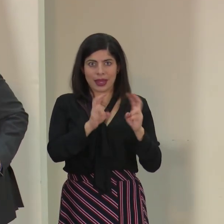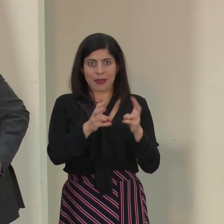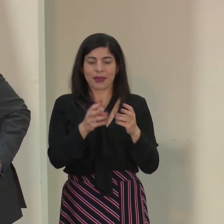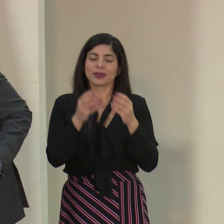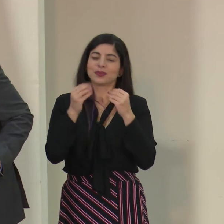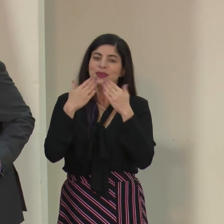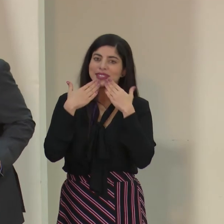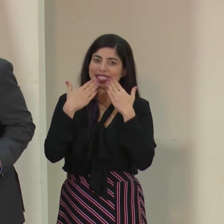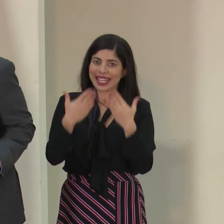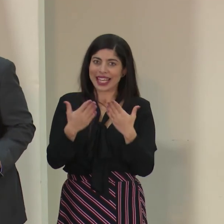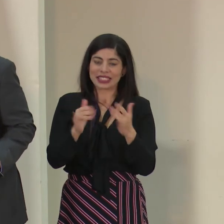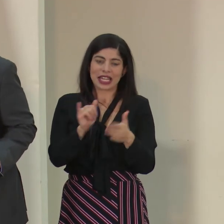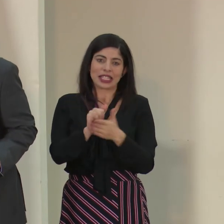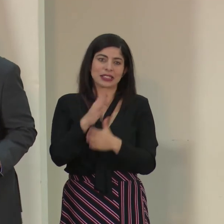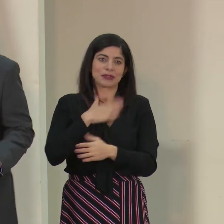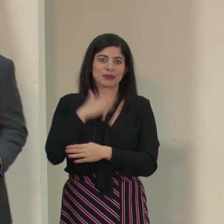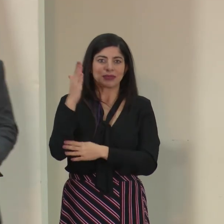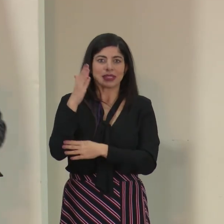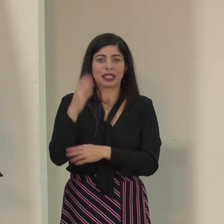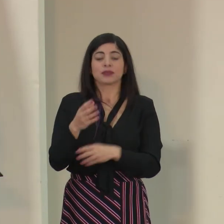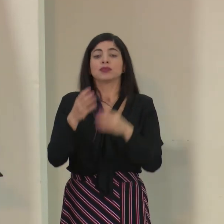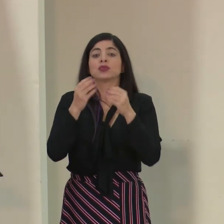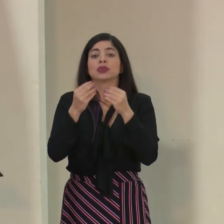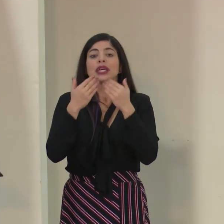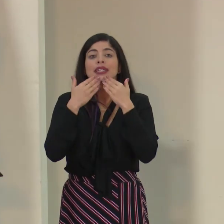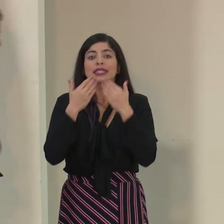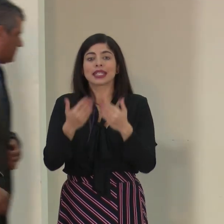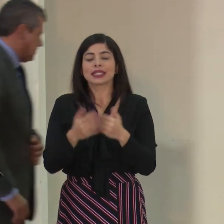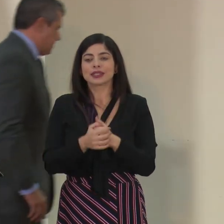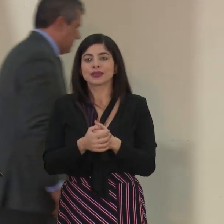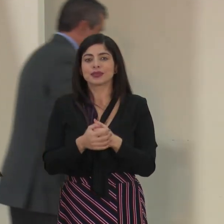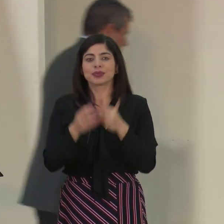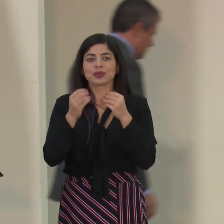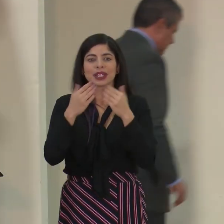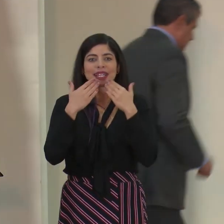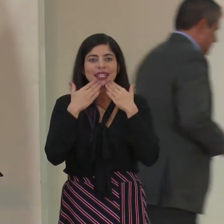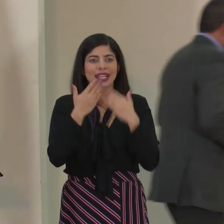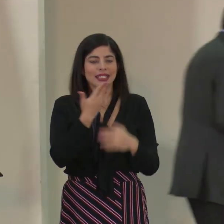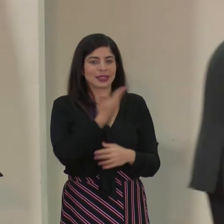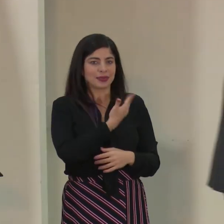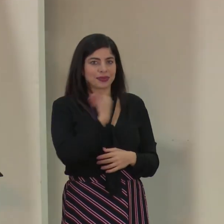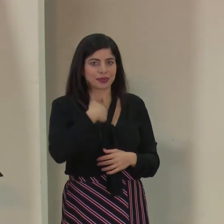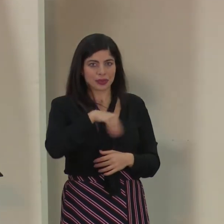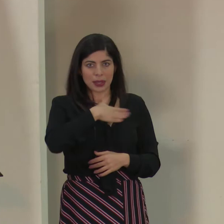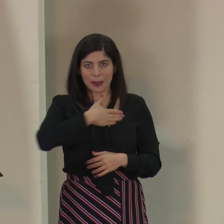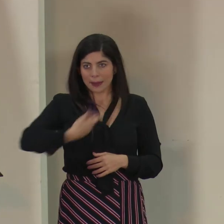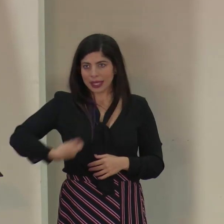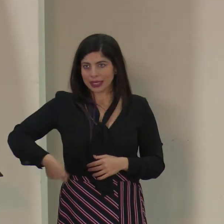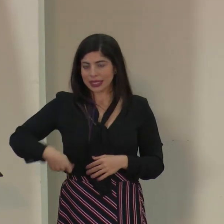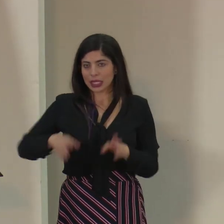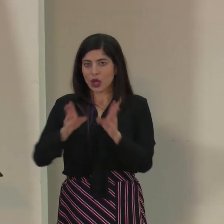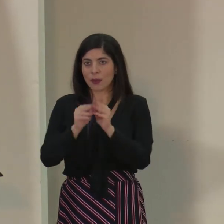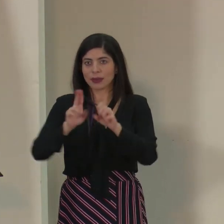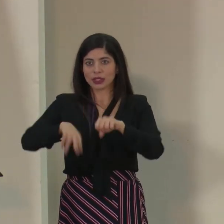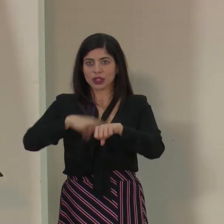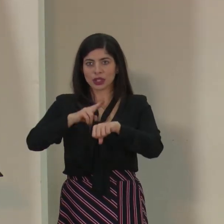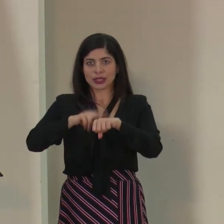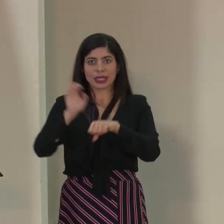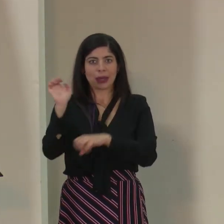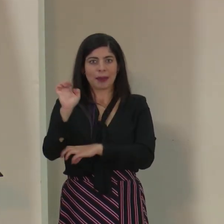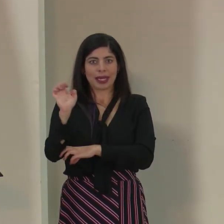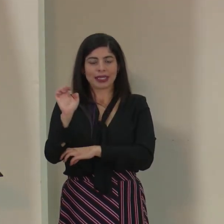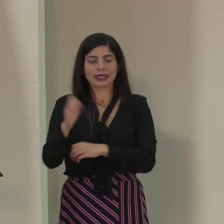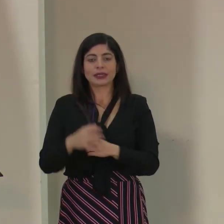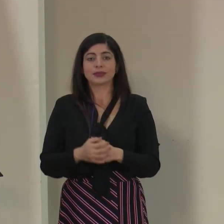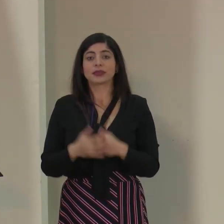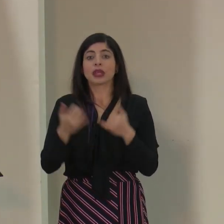muchísimas gracias, ese sería mi mensaje. Muchas gracias. Muchas gracias al señor presidente de la Comisión Nacional de Emergencias.